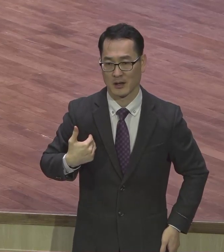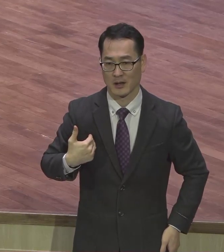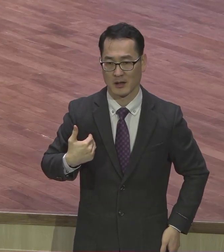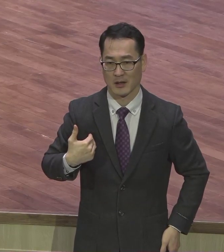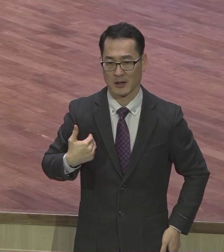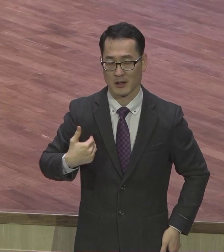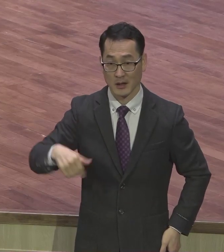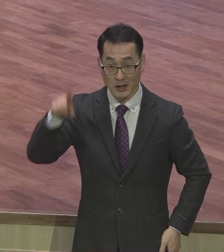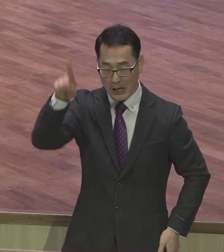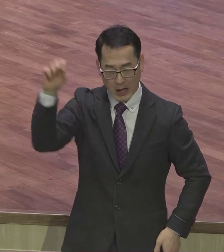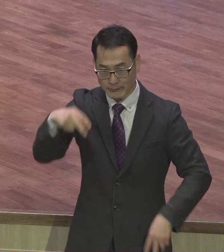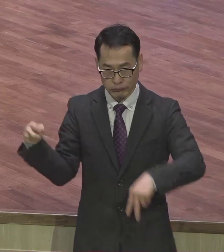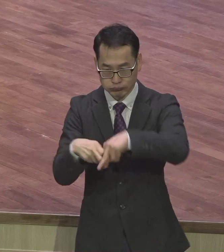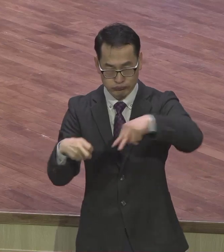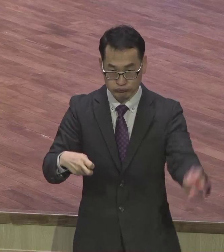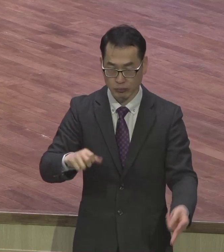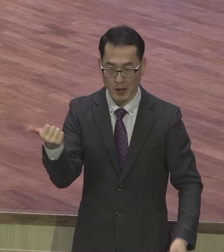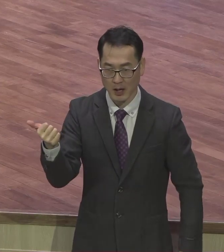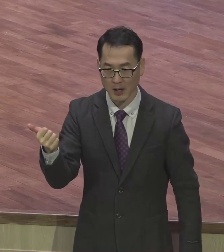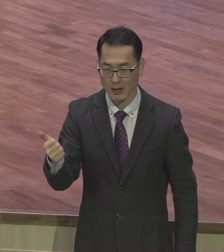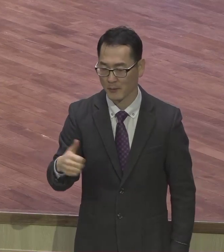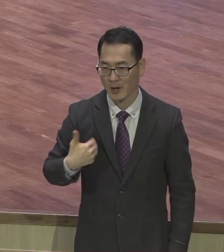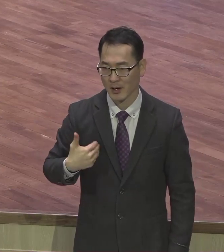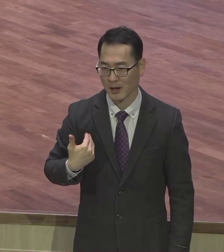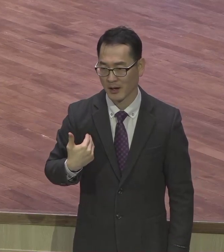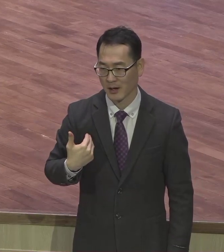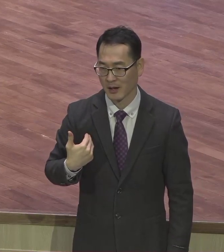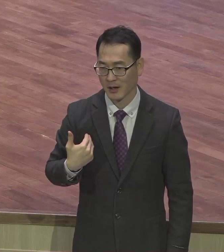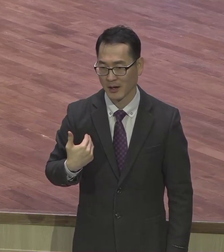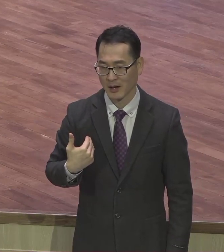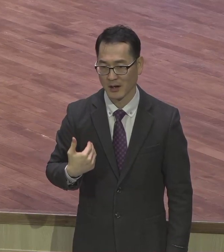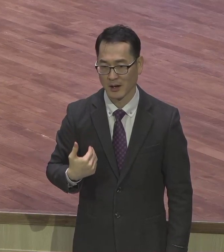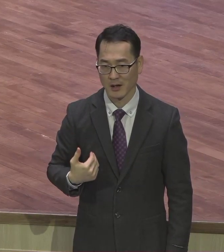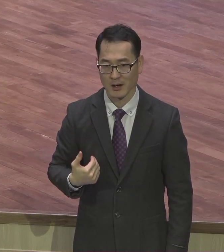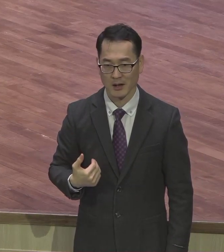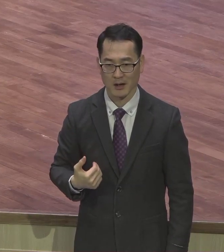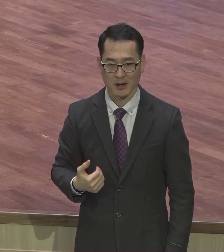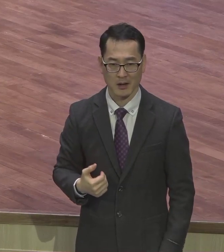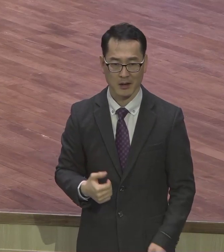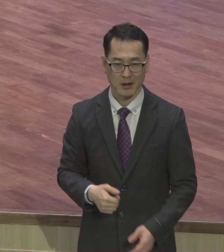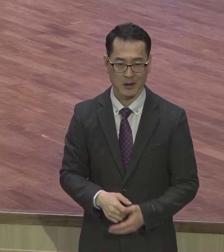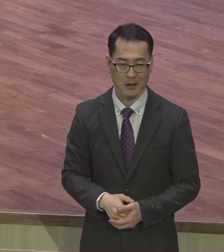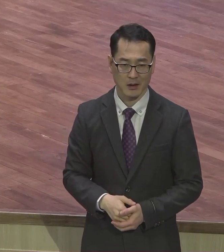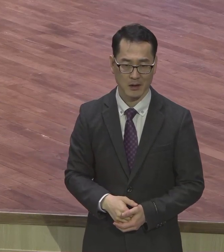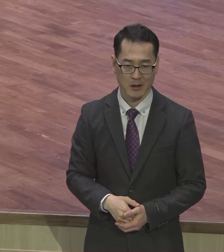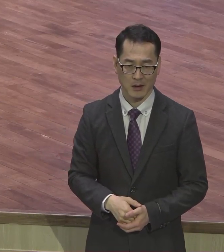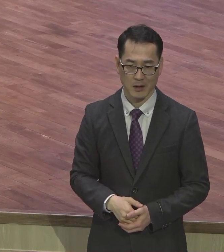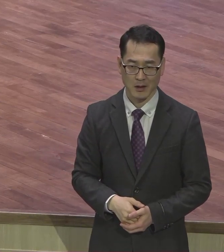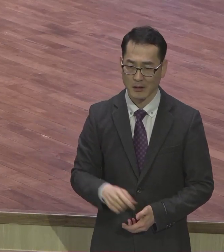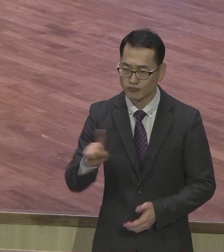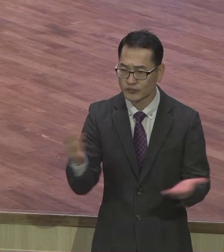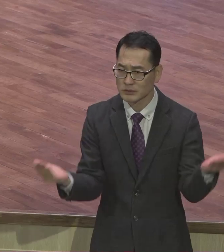영접 안 하고 세상 육체가 죽으면 영혼은 가버려 그냥 그때는 끝 그건 없어요